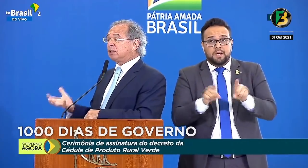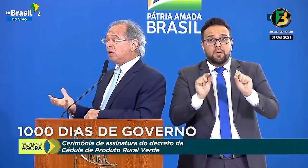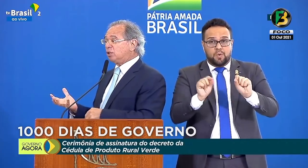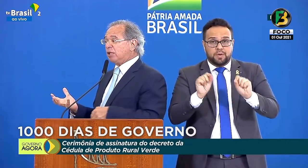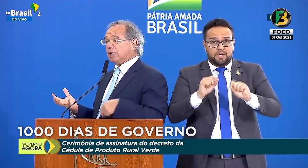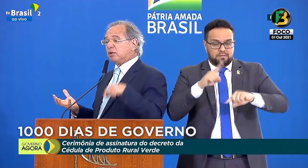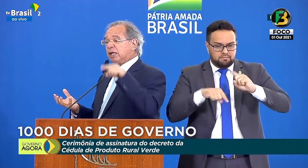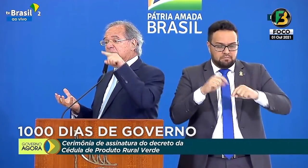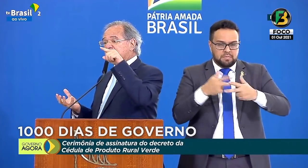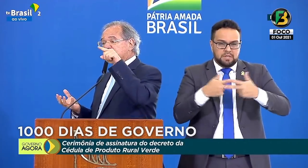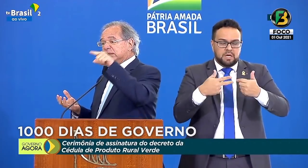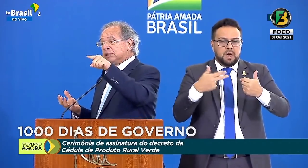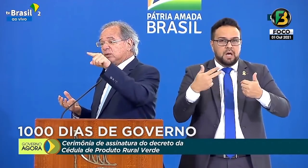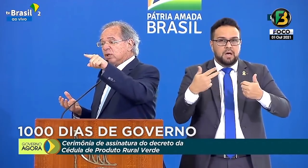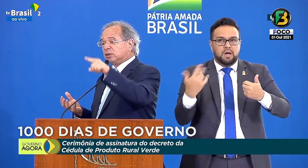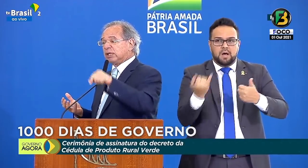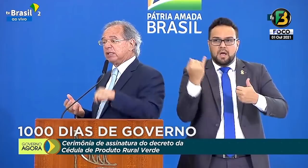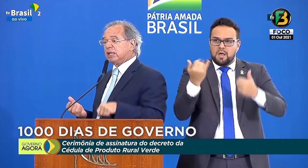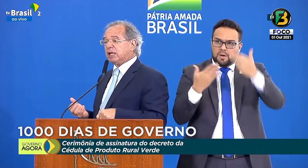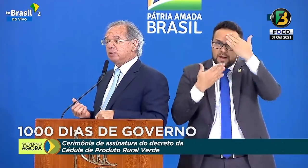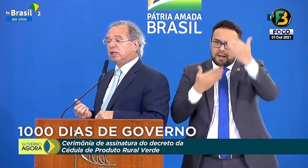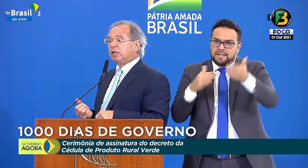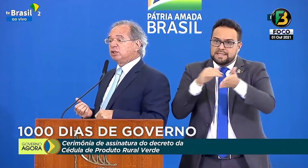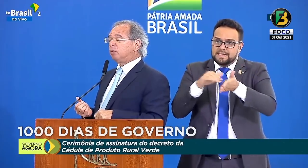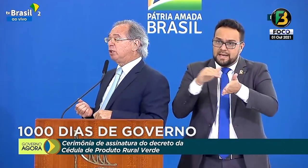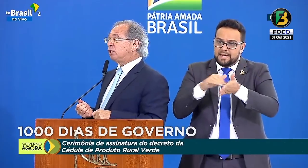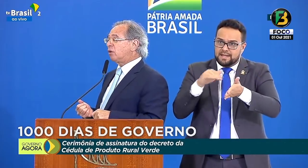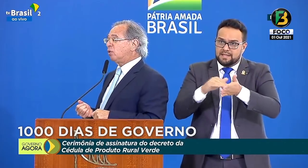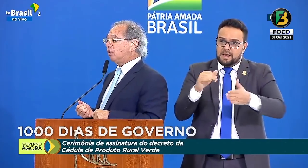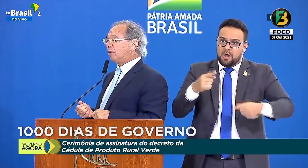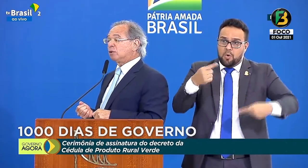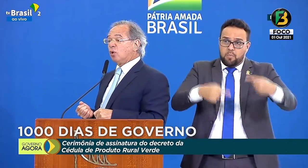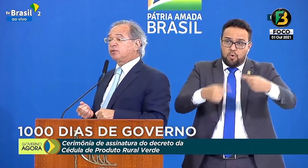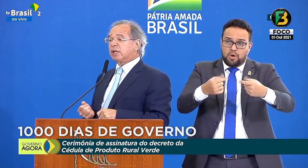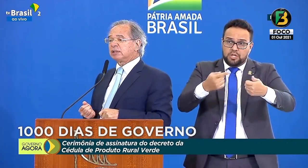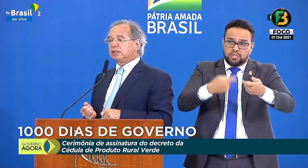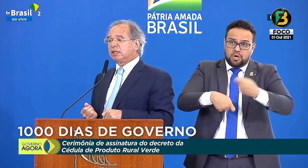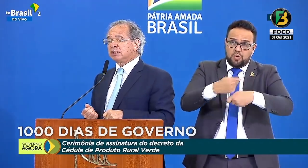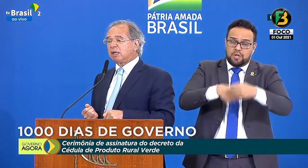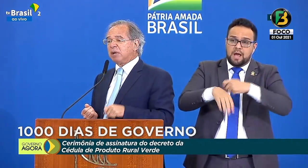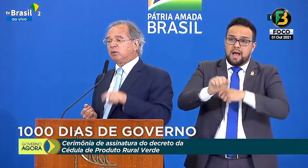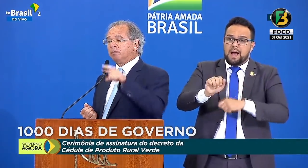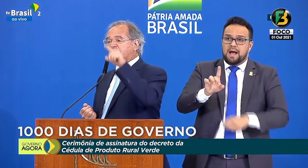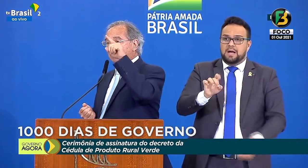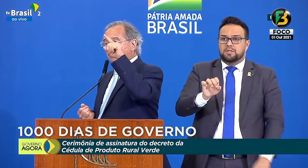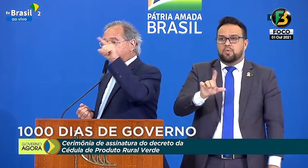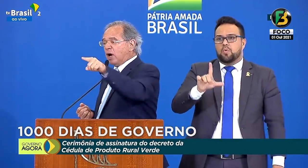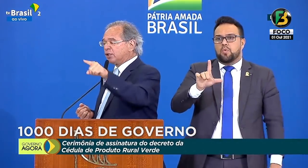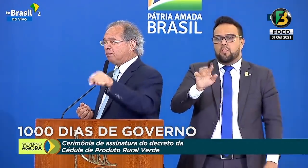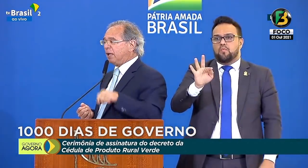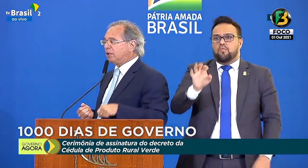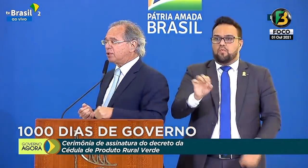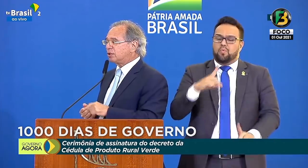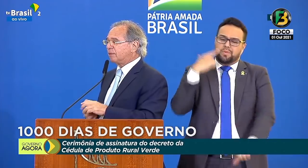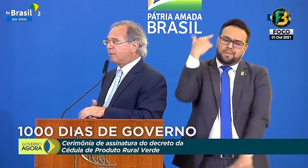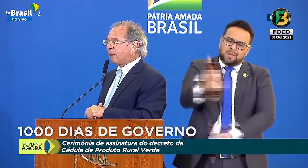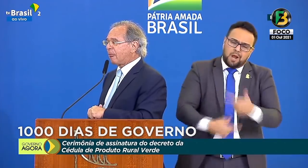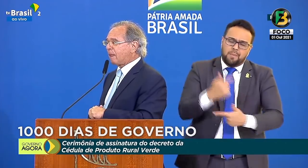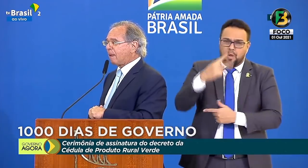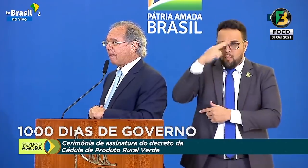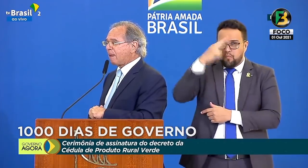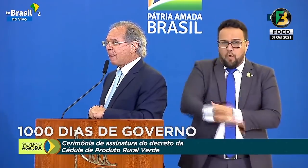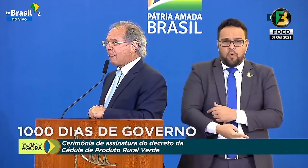uma ferramenta extraordinária. quero agradecer ao nosso secretário de Política Econômica, Adolfo Sacsida, que trabalhou fortemente.